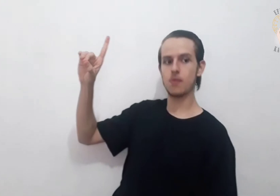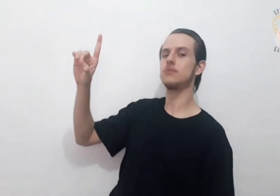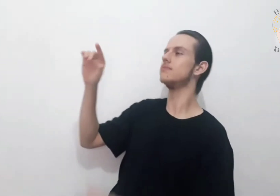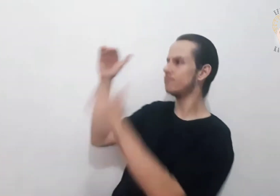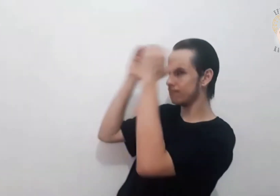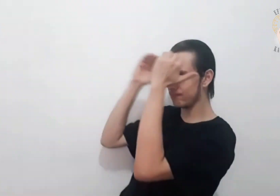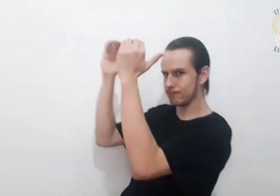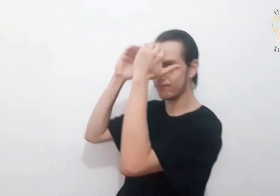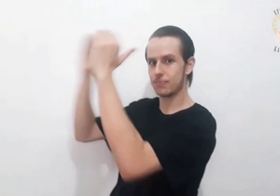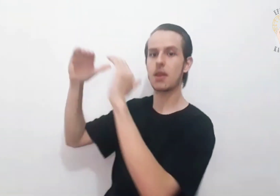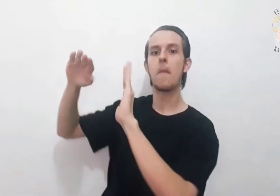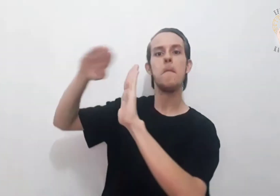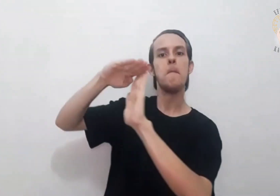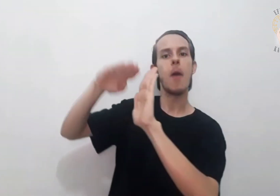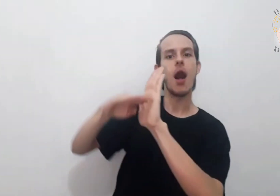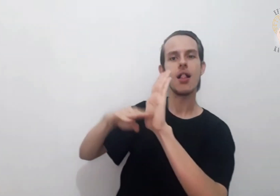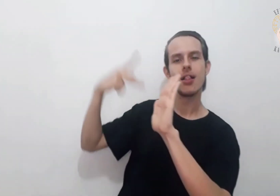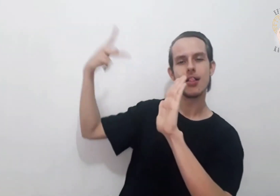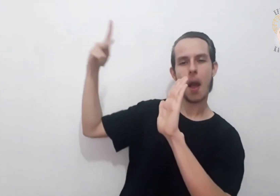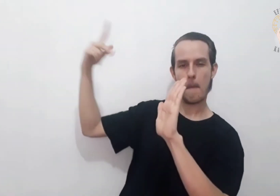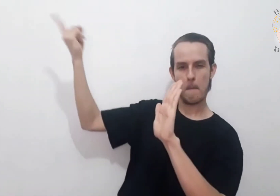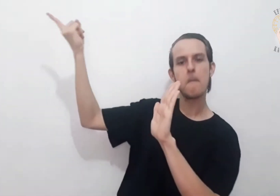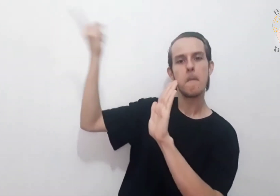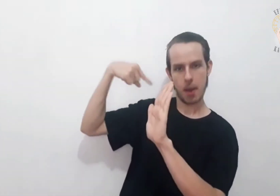e guardamos os seus mandamentos.